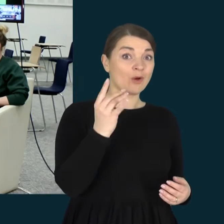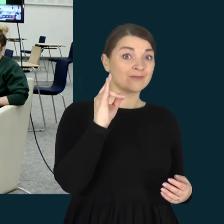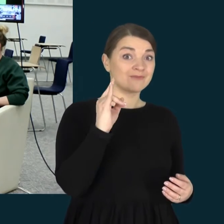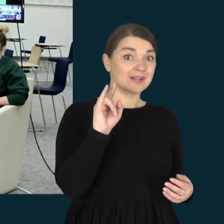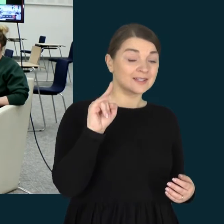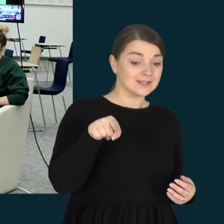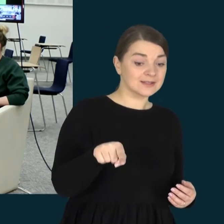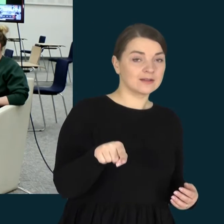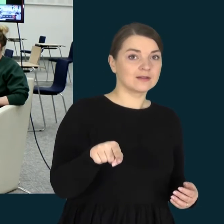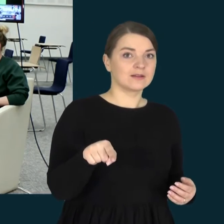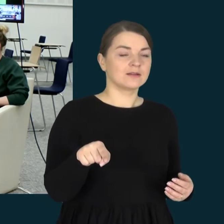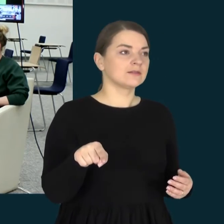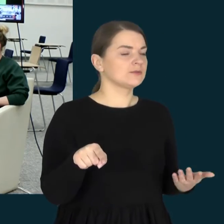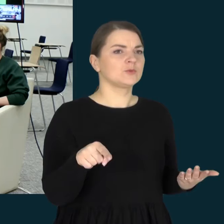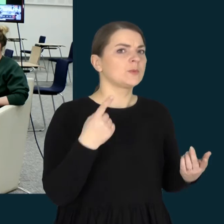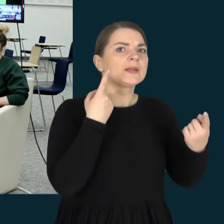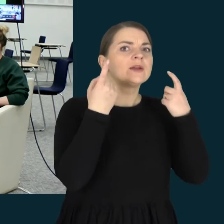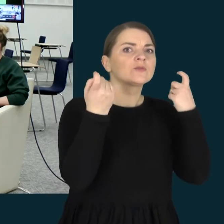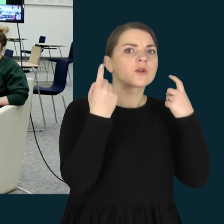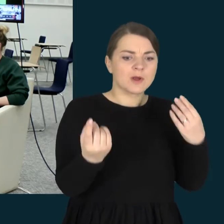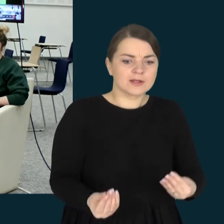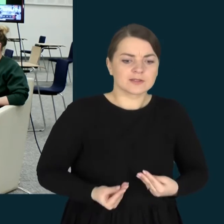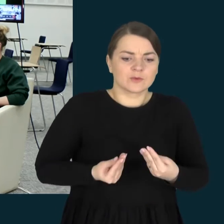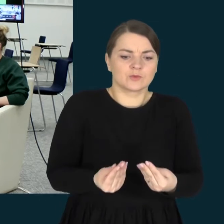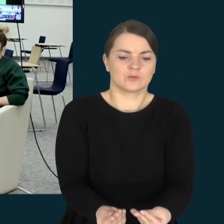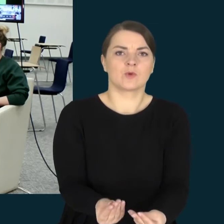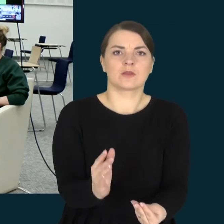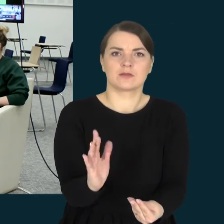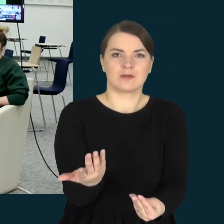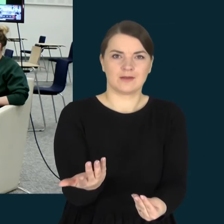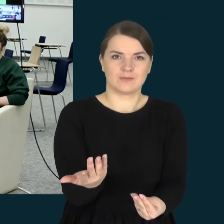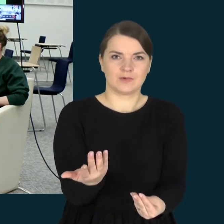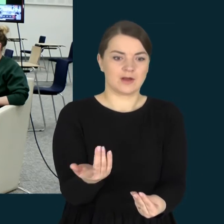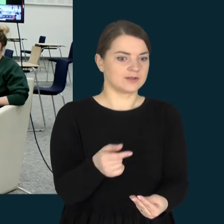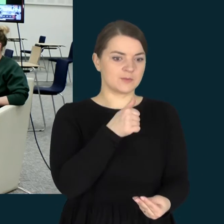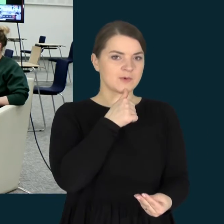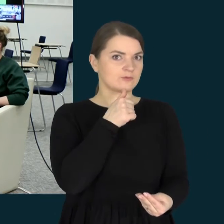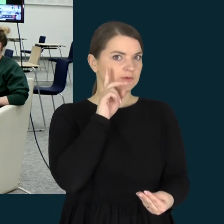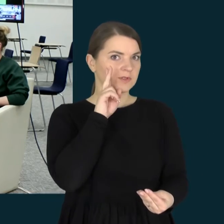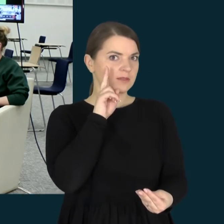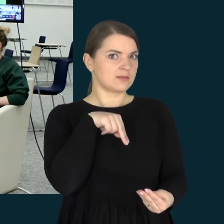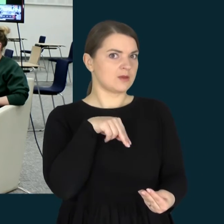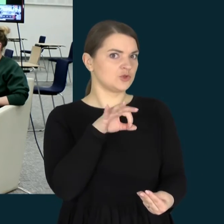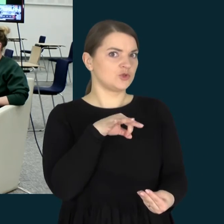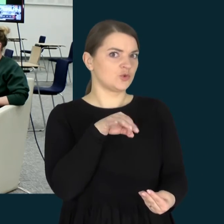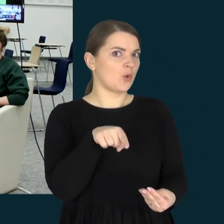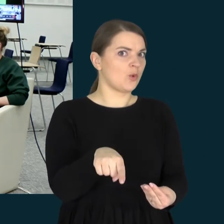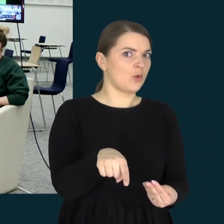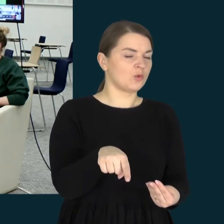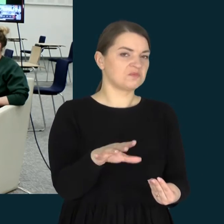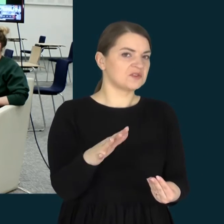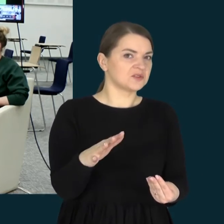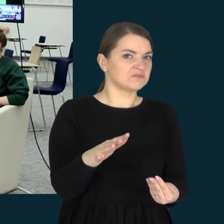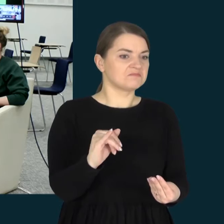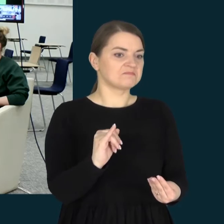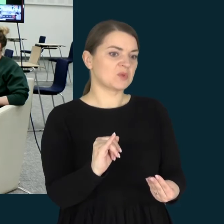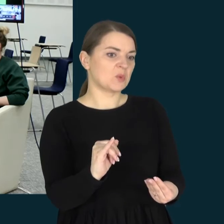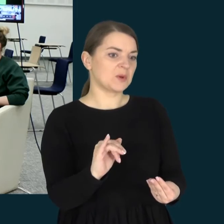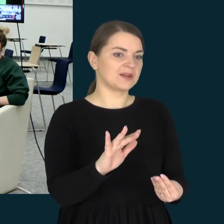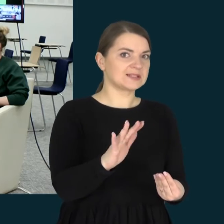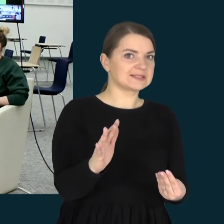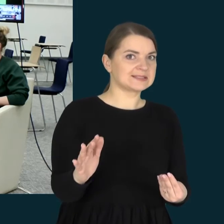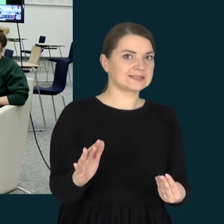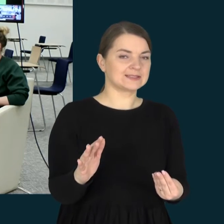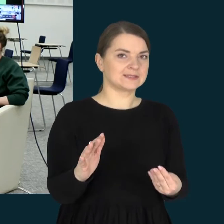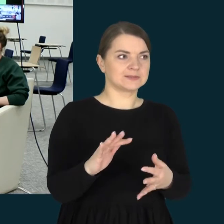kaip jūs patikėt tą informaciją? Ar jūs iš viso nepateikėt, kad kažkas tai su tavimi,